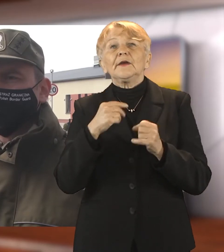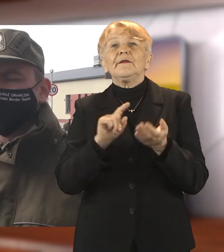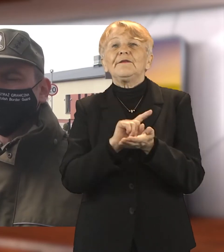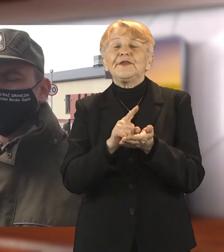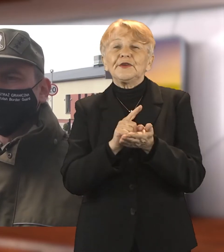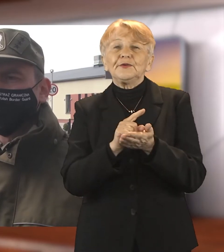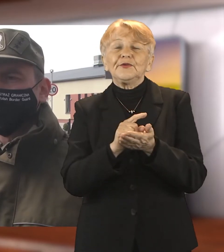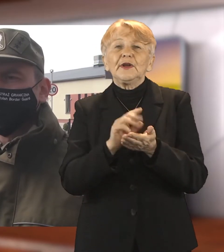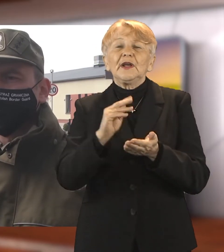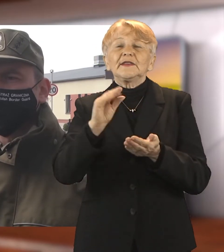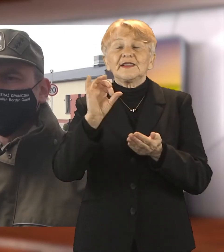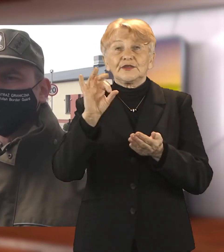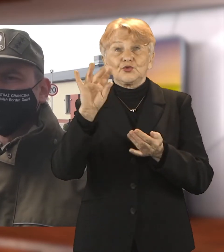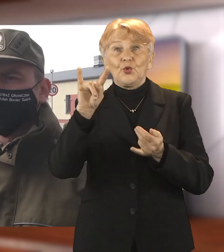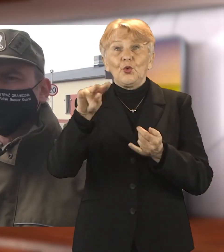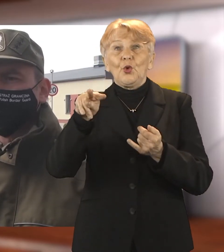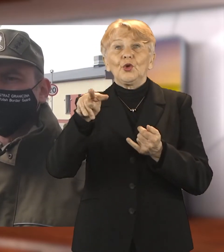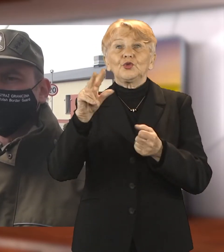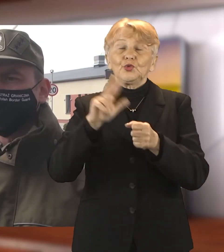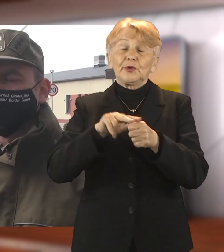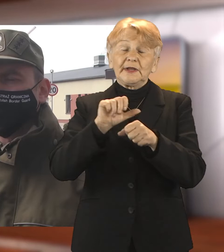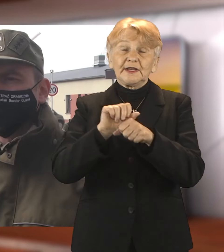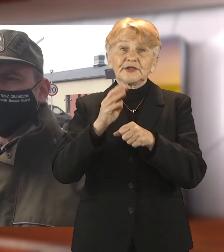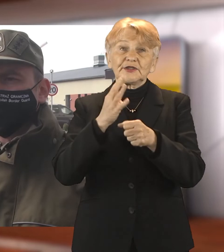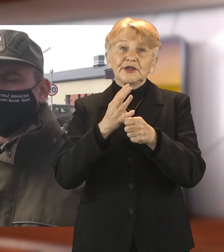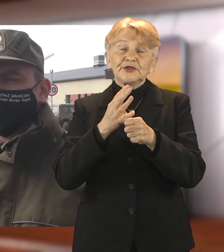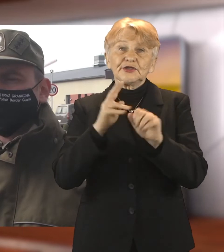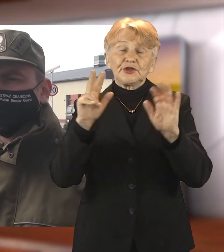i musi być w języku polskim bądź w języku angielskim.